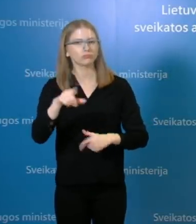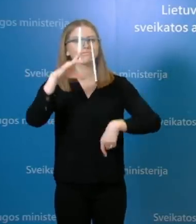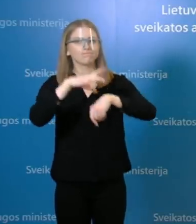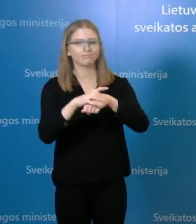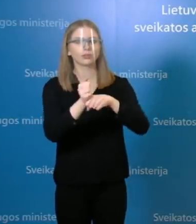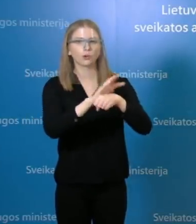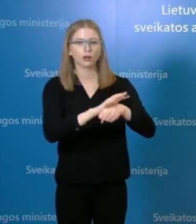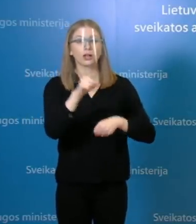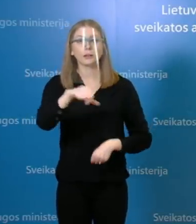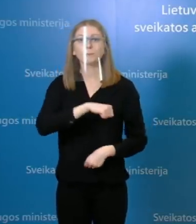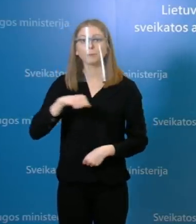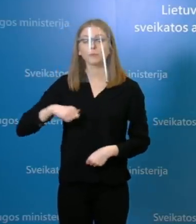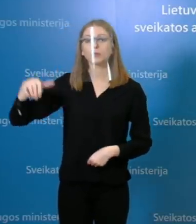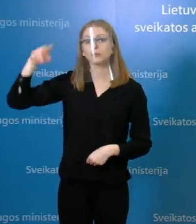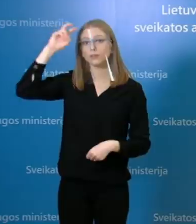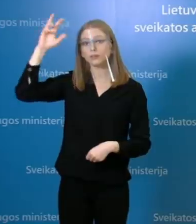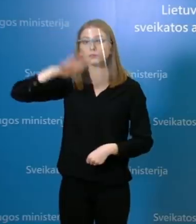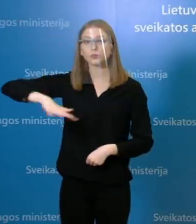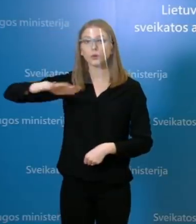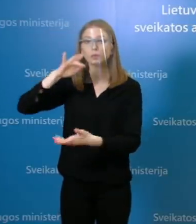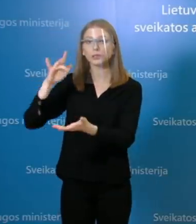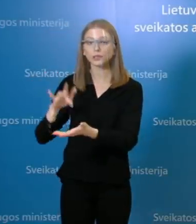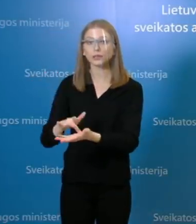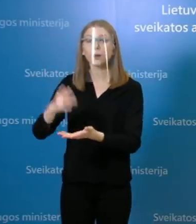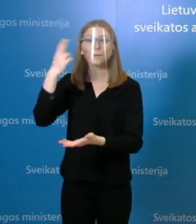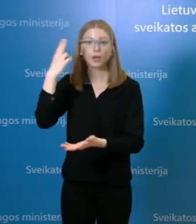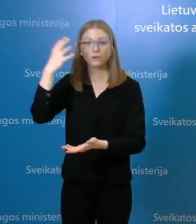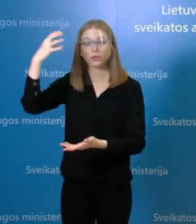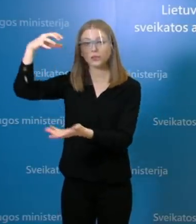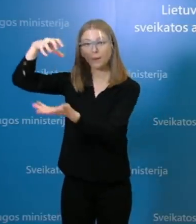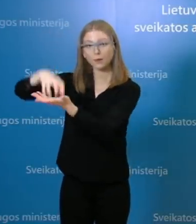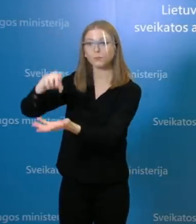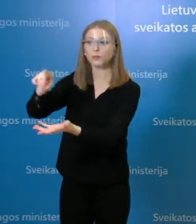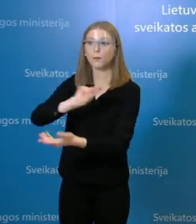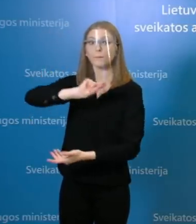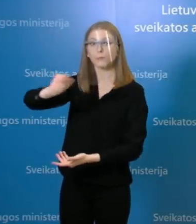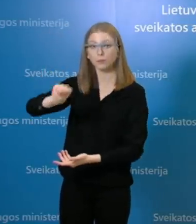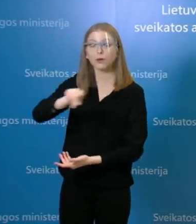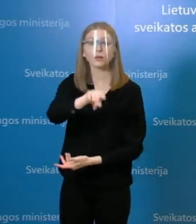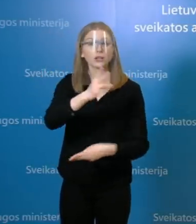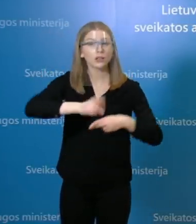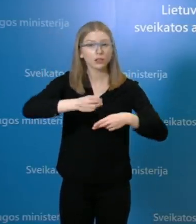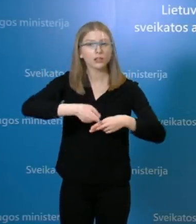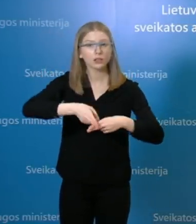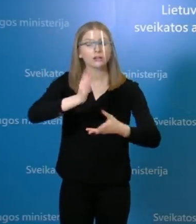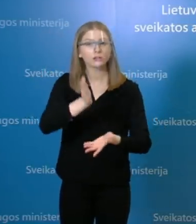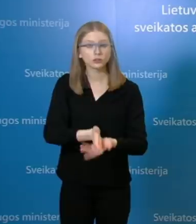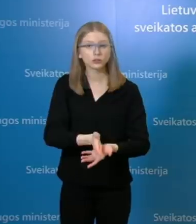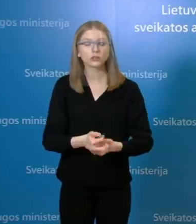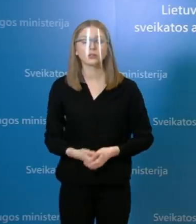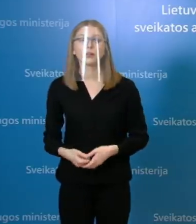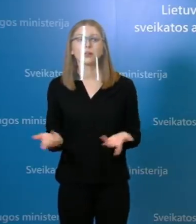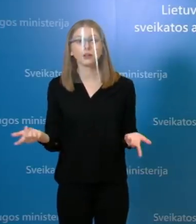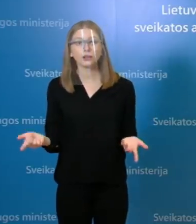dėl santasmo pats pranešė nacionalinio visuomenės veikatos centro panevežio departamentoje apie teigiamą atsakymą. Taip pat informacija buvo gauta prie